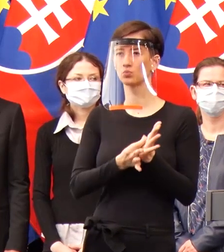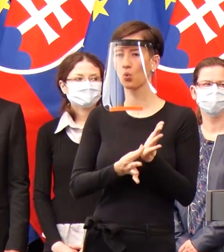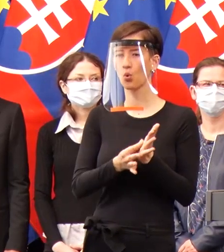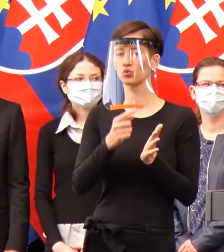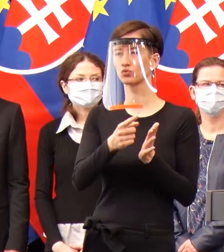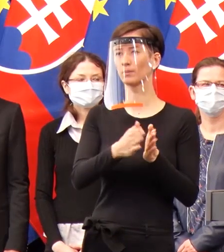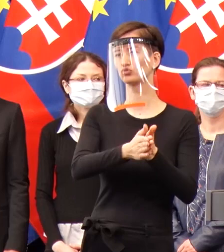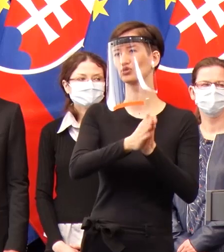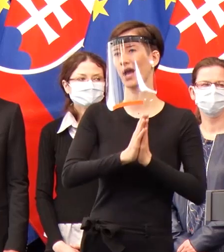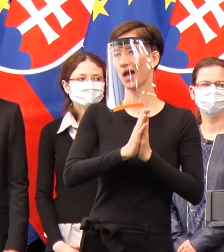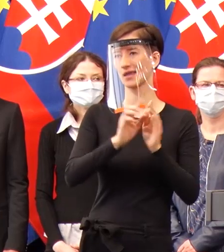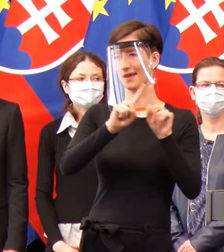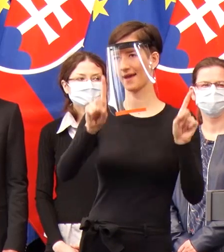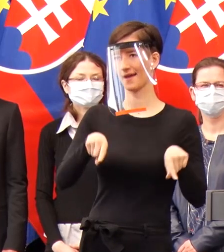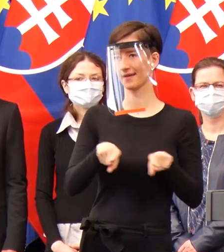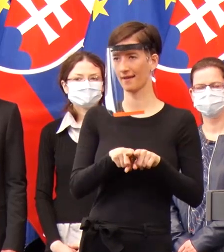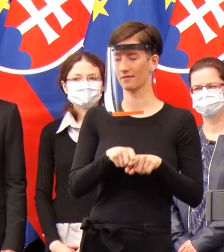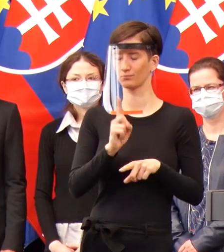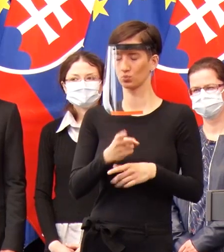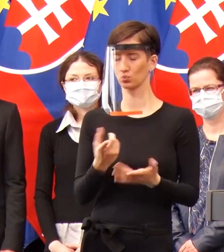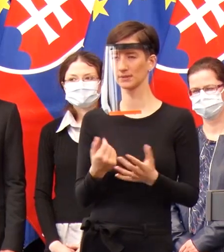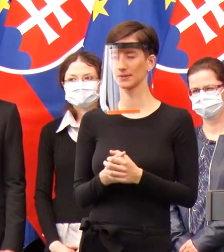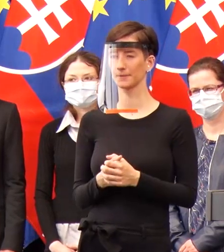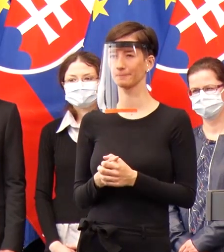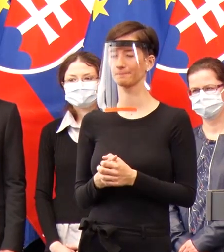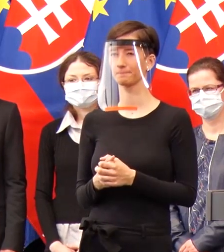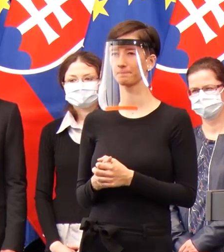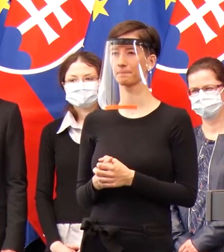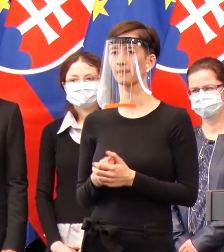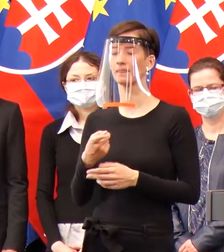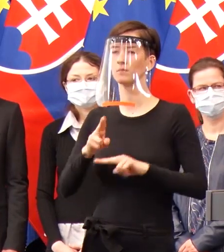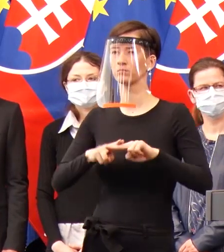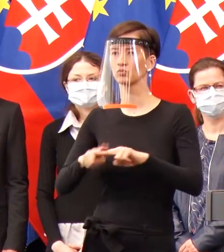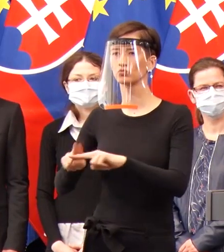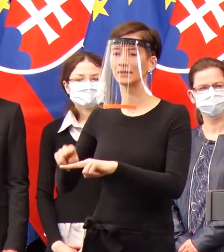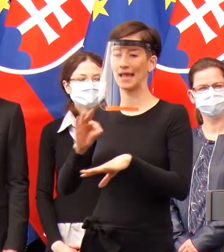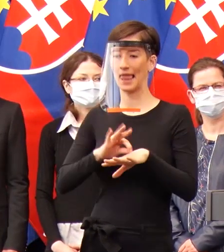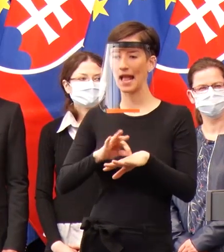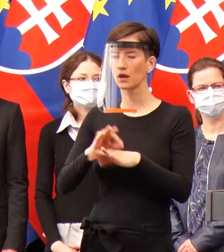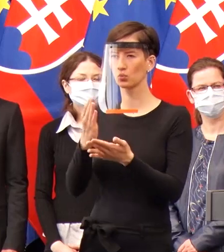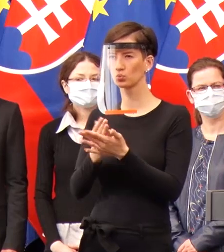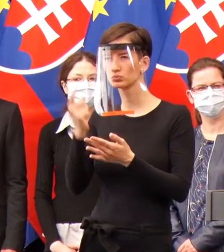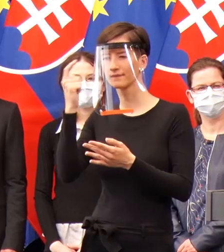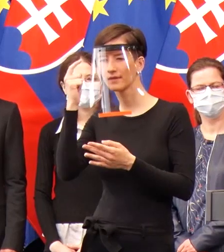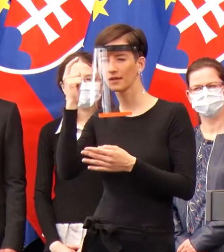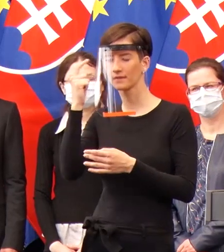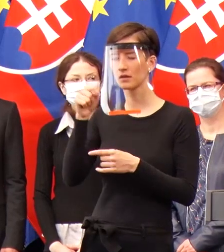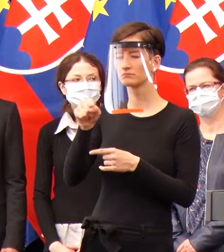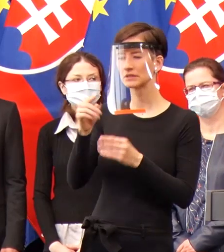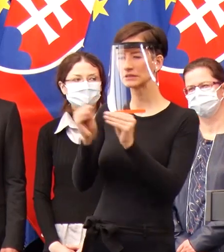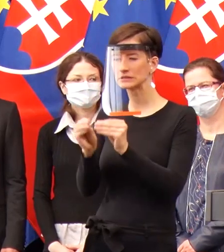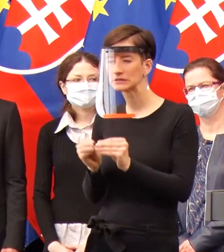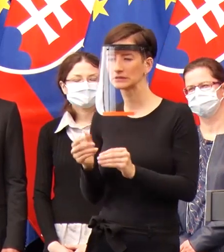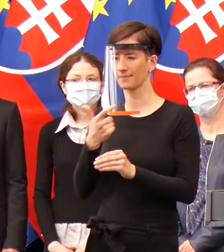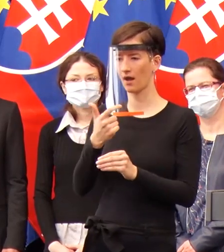zvyknuté. Čiže toto sa už momentálne deje. Samozrejme, ako postupne sa s tým lekári oboznámujú, tak sa potom